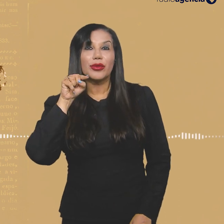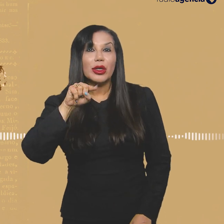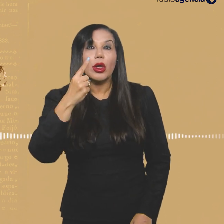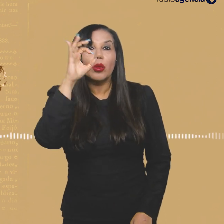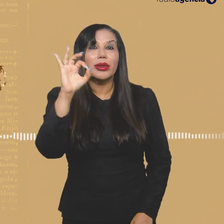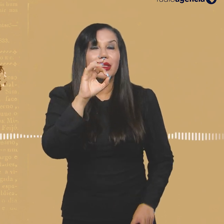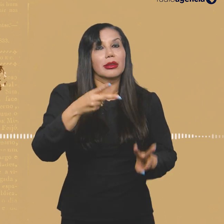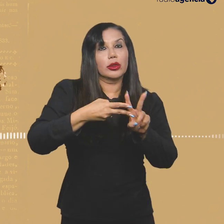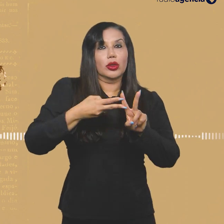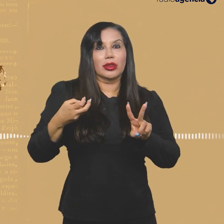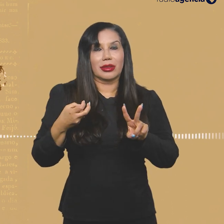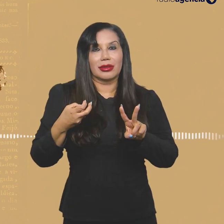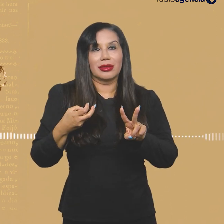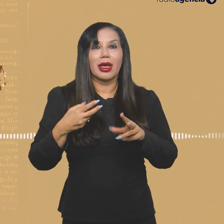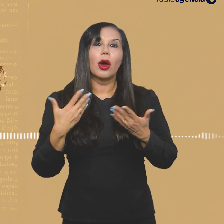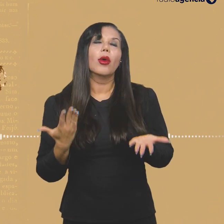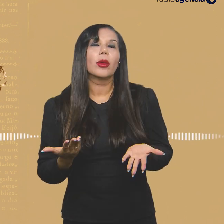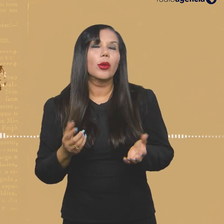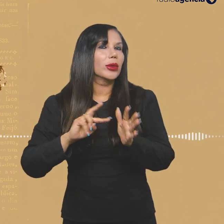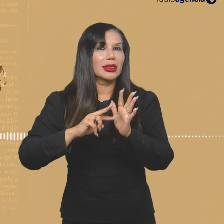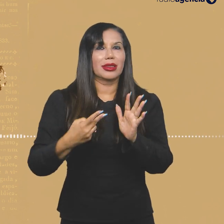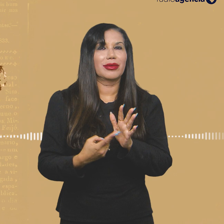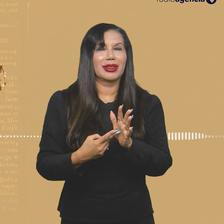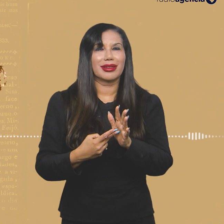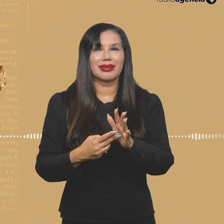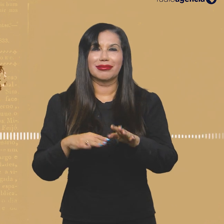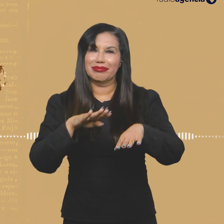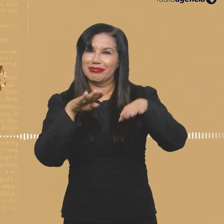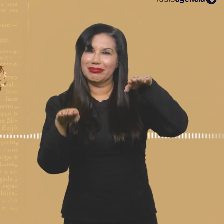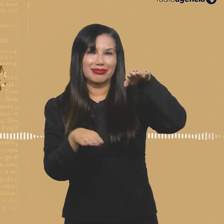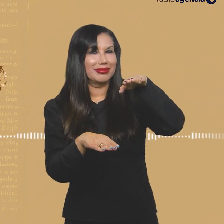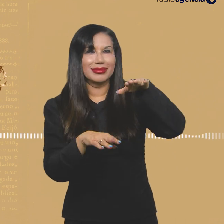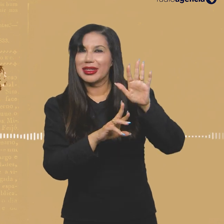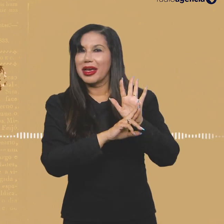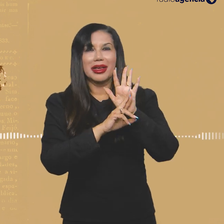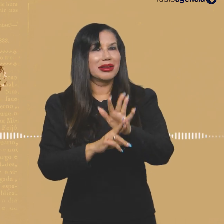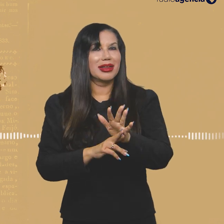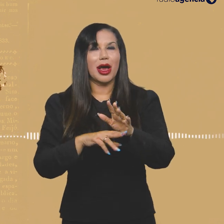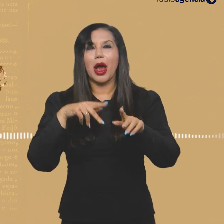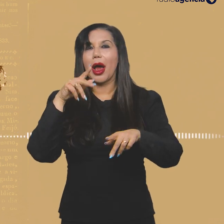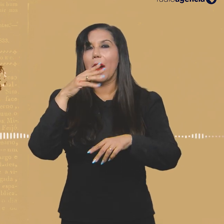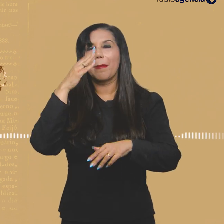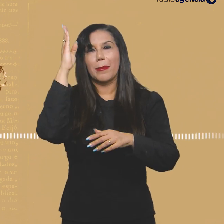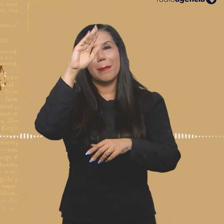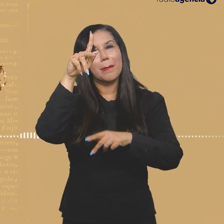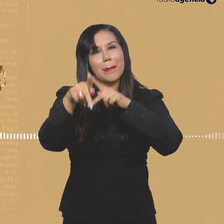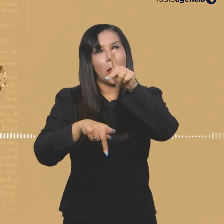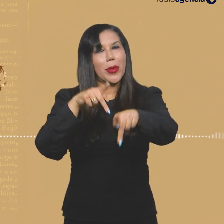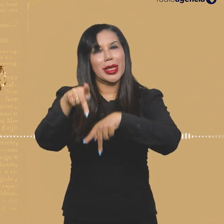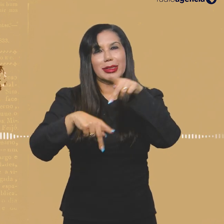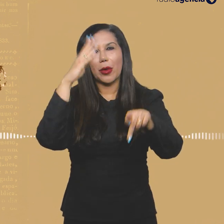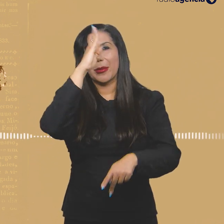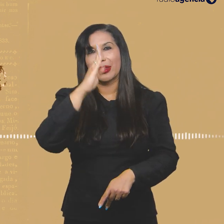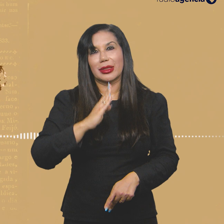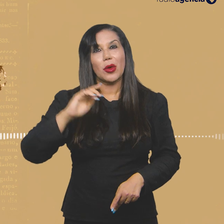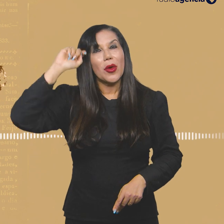,1% são indígenas. Ou seja, proporções muito longe de representar a população brasileira, onde os